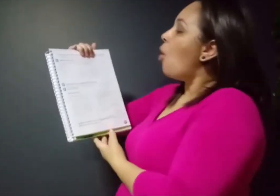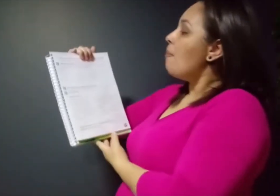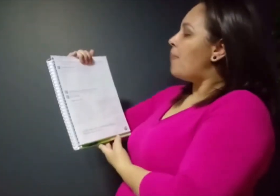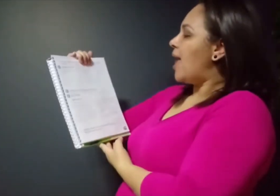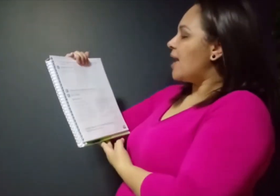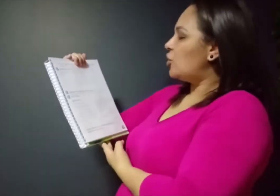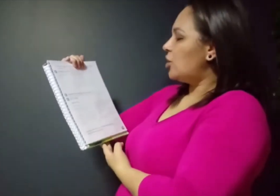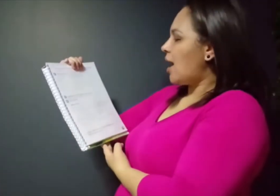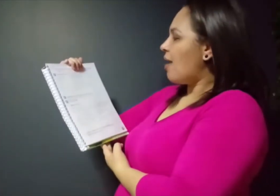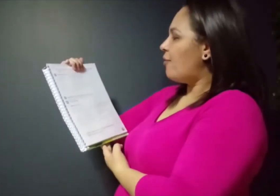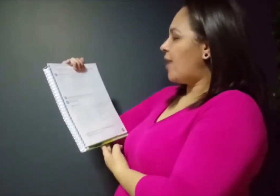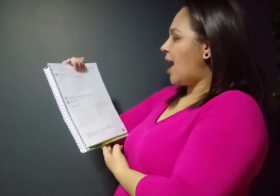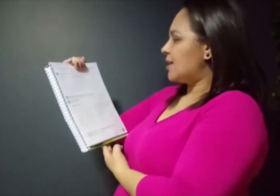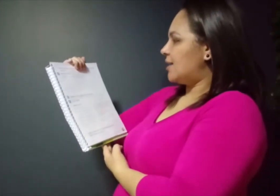Complete a frase.